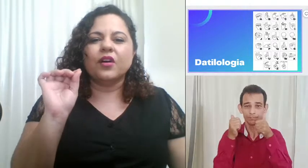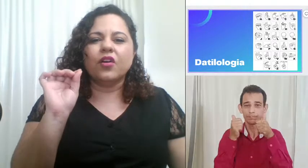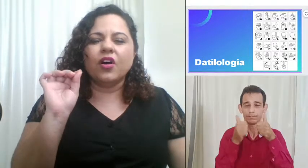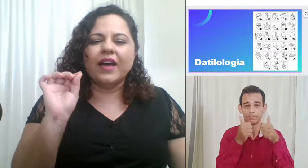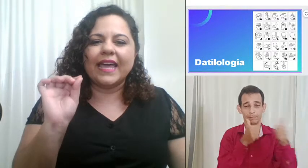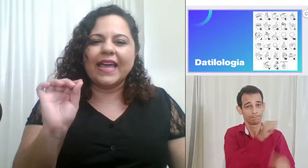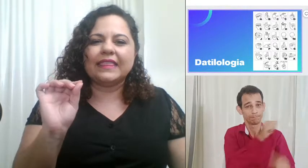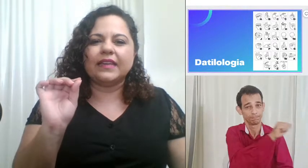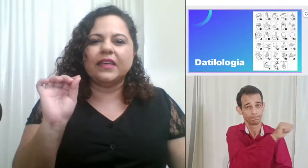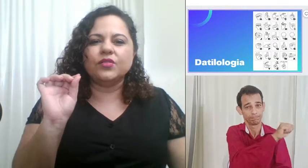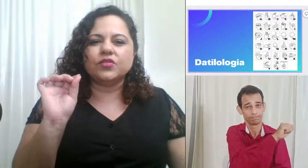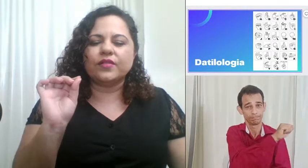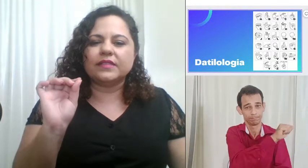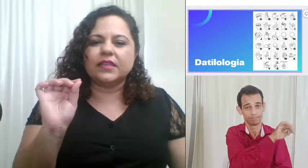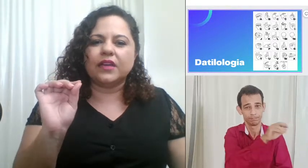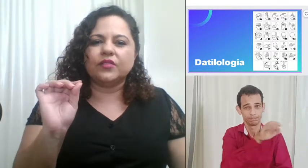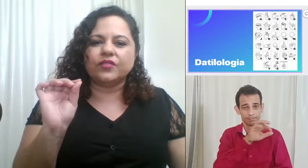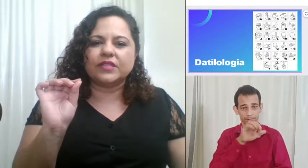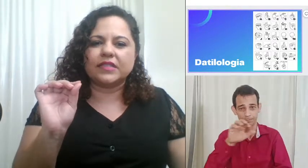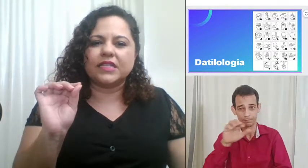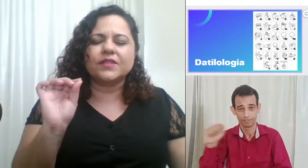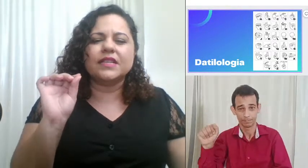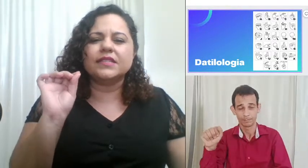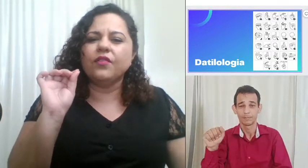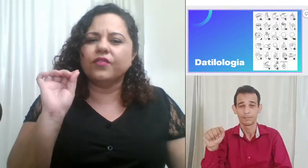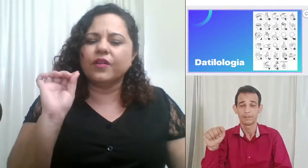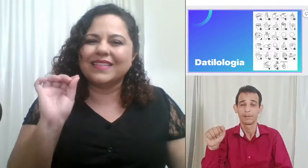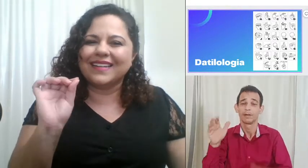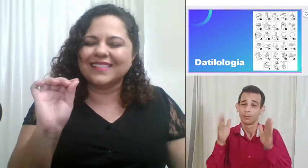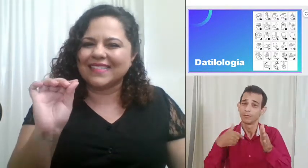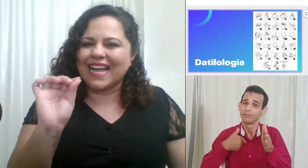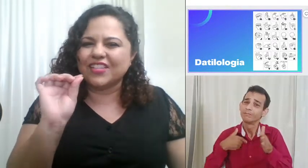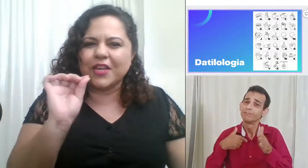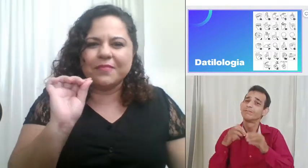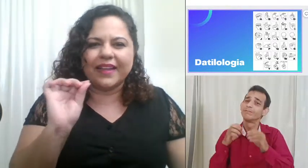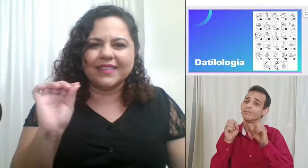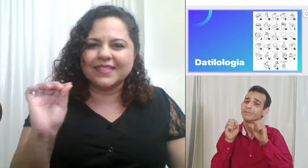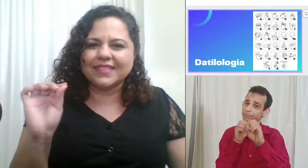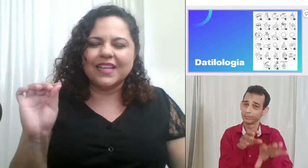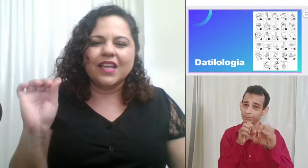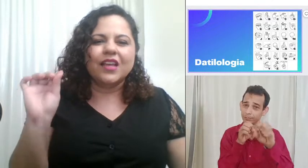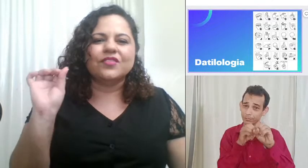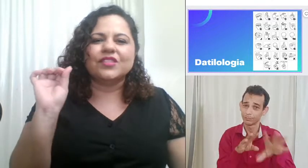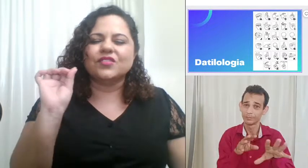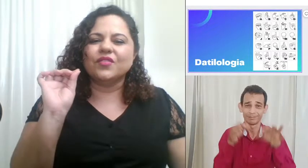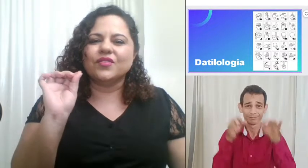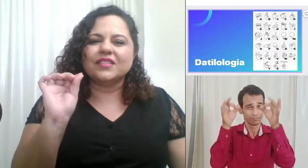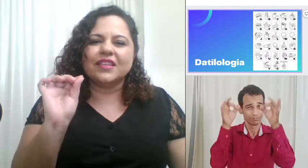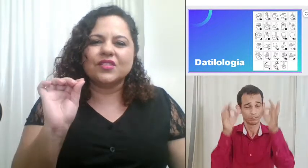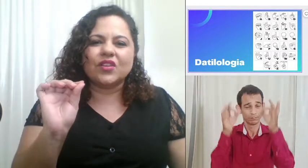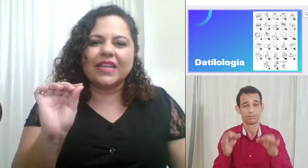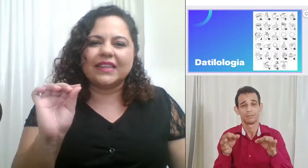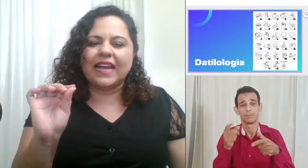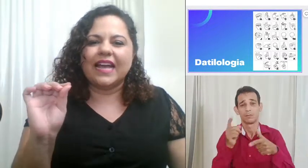correta que eu estou ensinando vocês vocês não vão se cansar jamais vocês vão conseguir soletrar